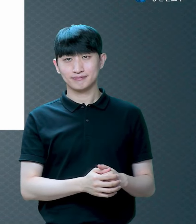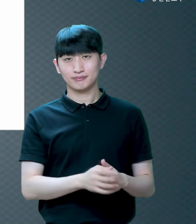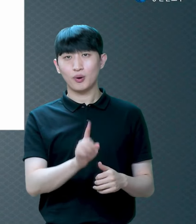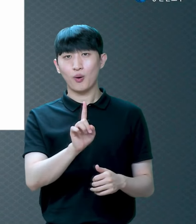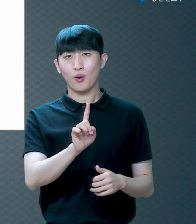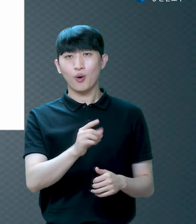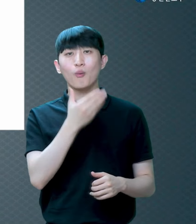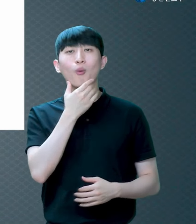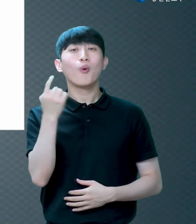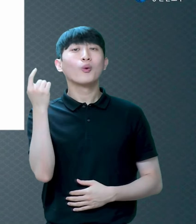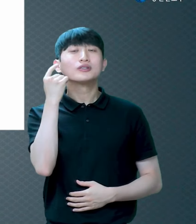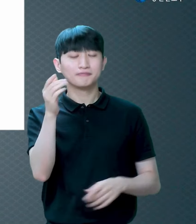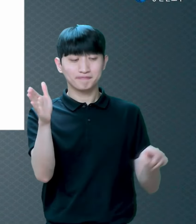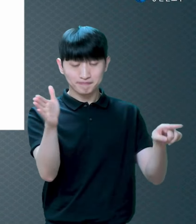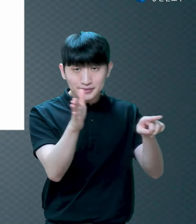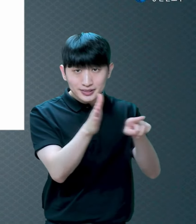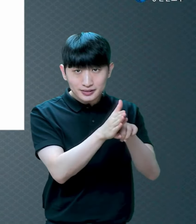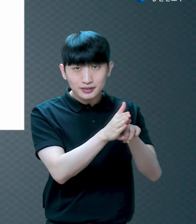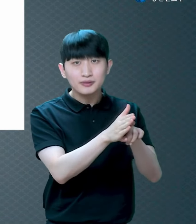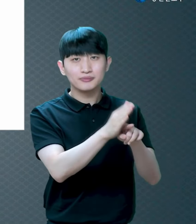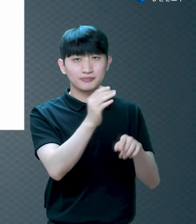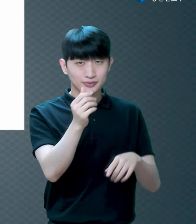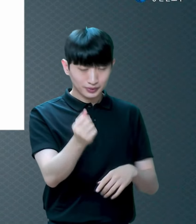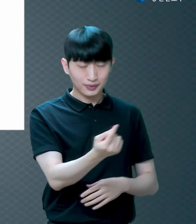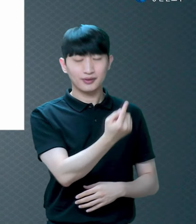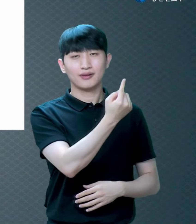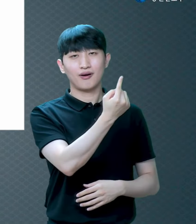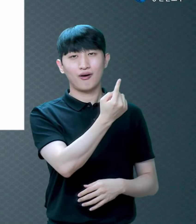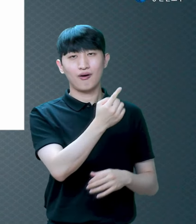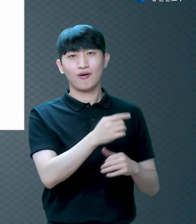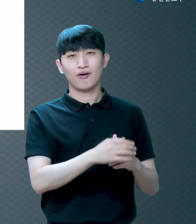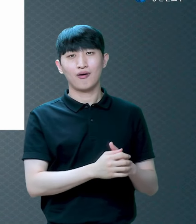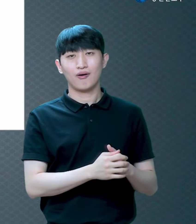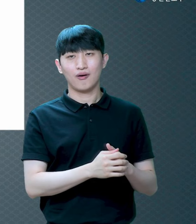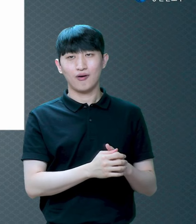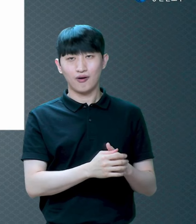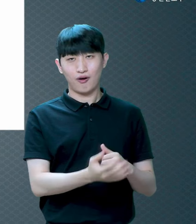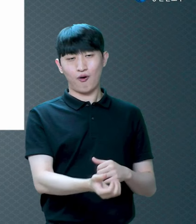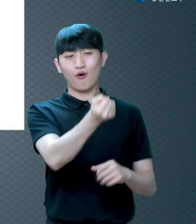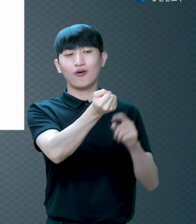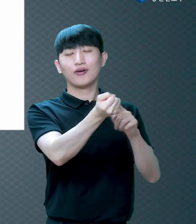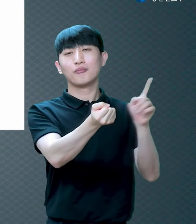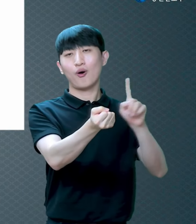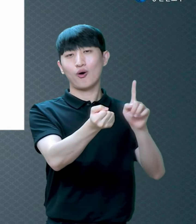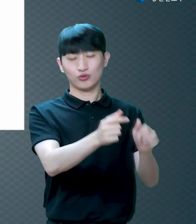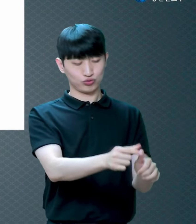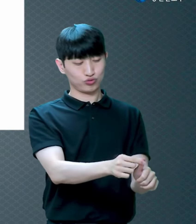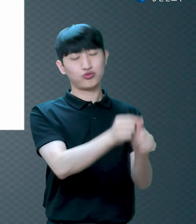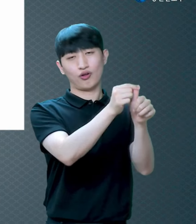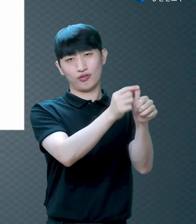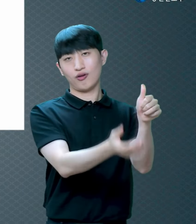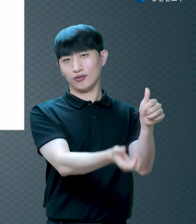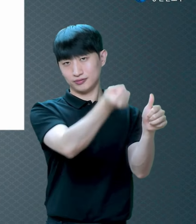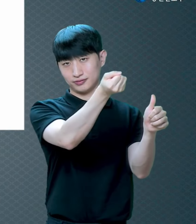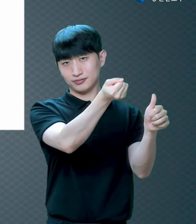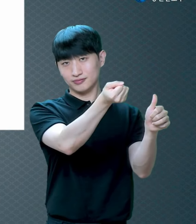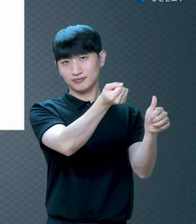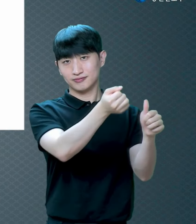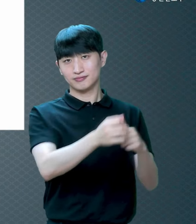말하는 겁니다 보금으로 말미야마 무엇을 얻냐 구원을 얻는다 그러면